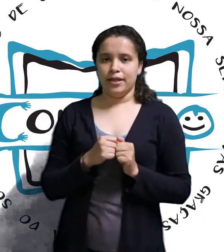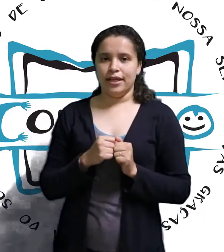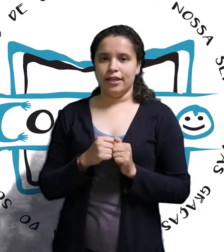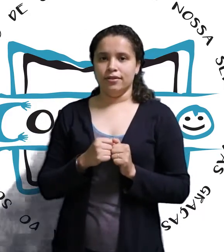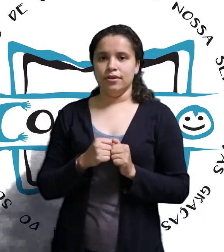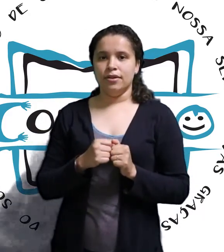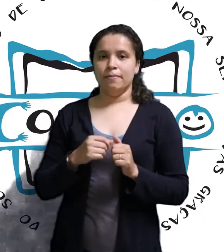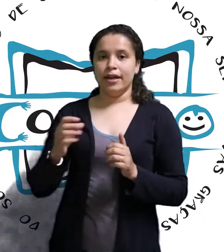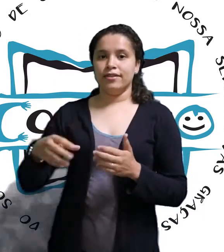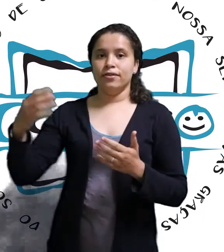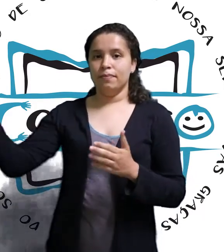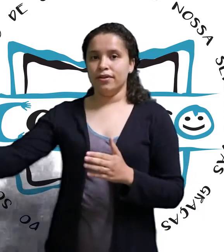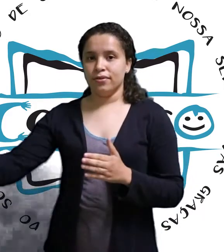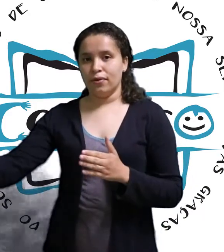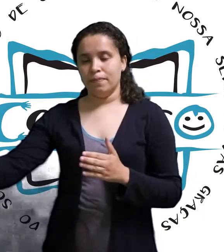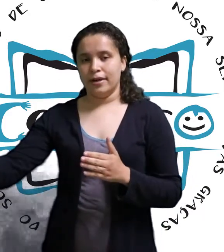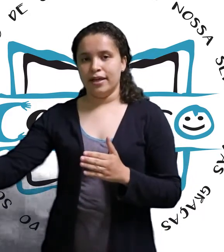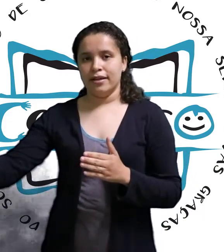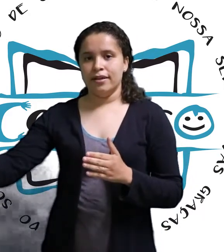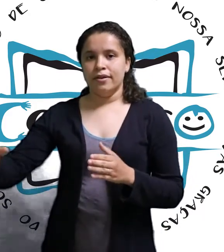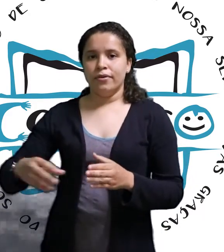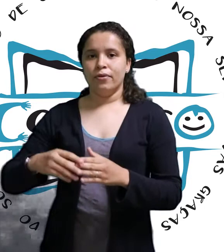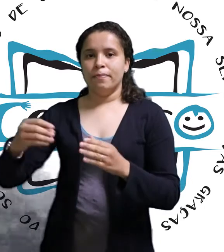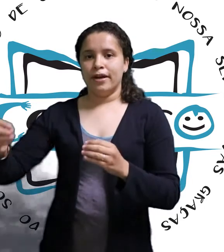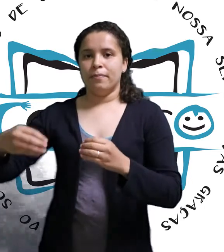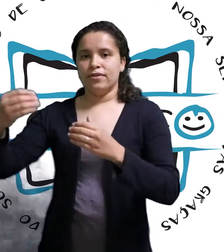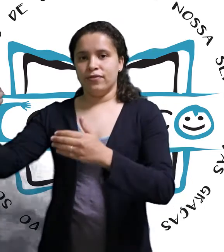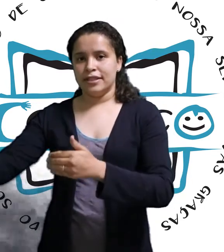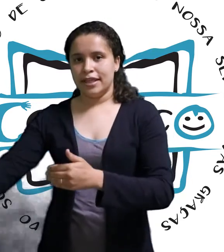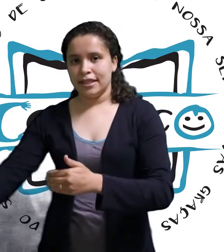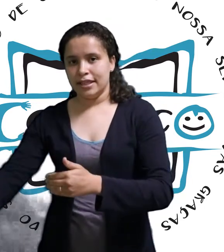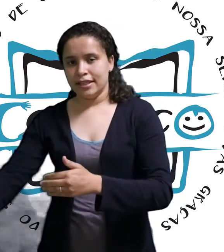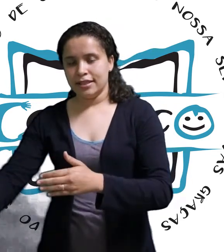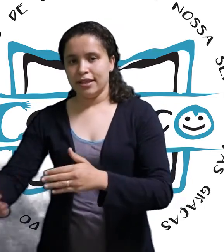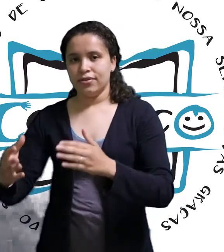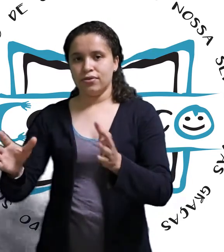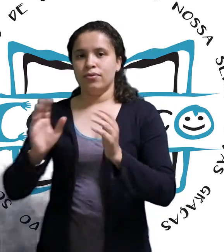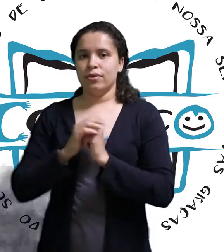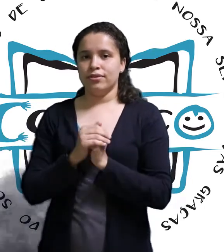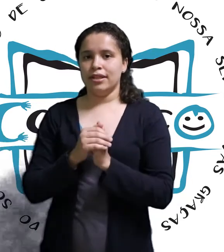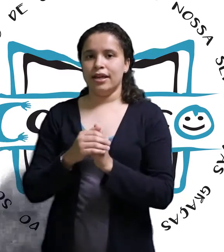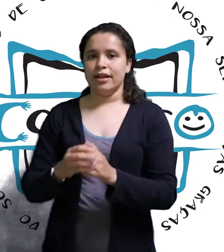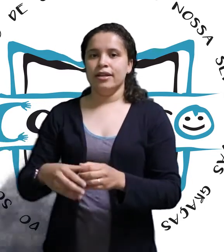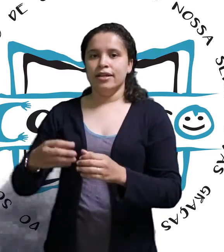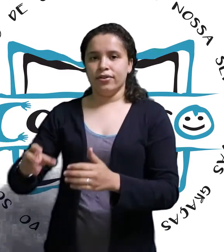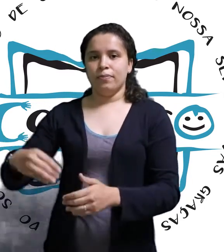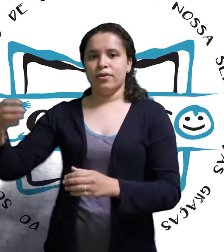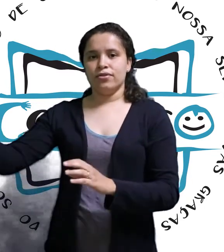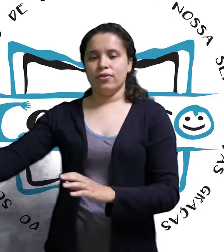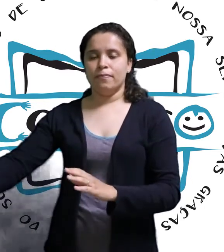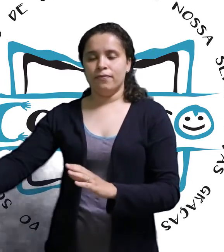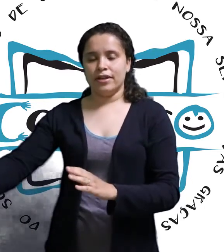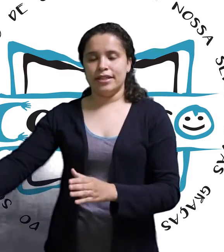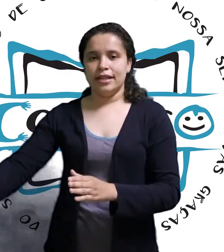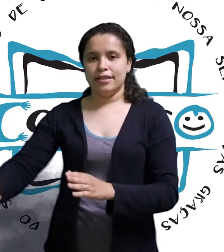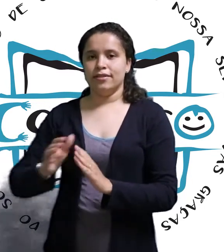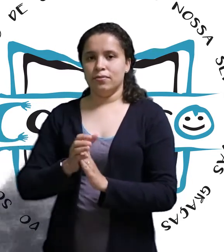mercado, mas eu não posso comprar. Comprar, posso fazer a lista, né? Eu sou um auxiliar. Então, eu posso fazer a lista do